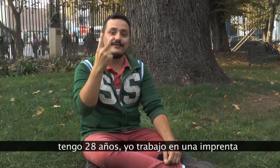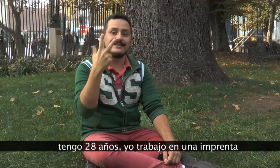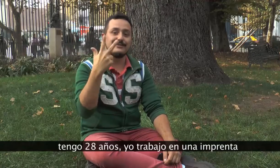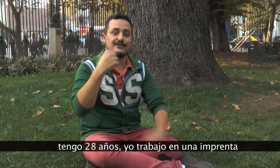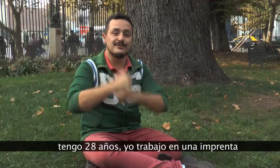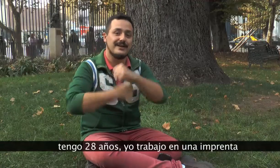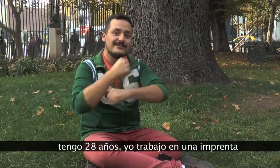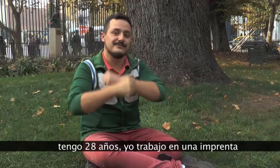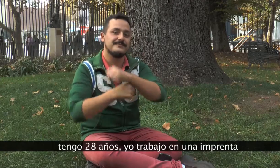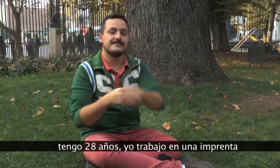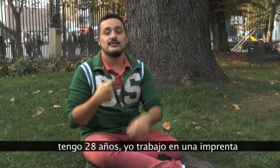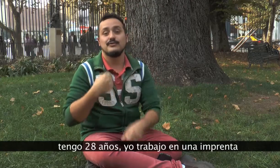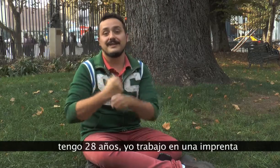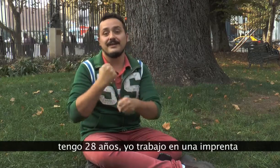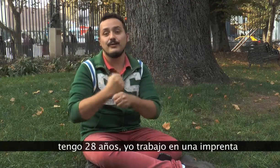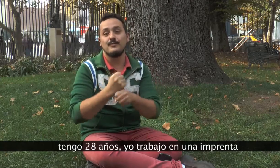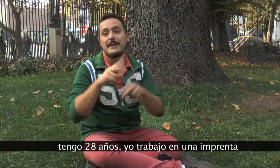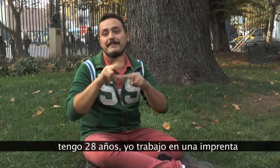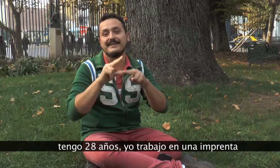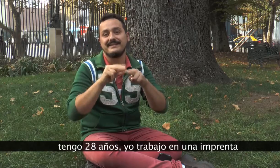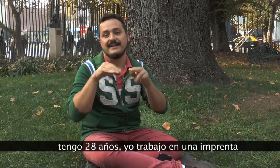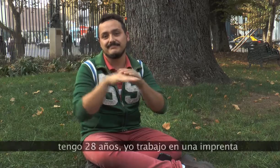28 años, yo trabajo en una imprenta.